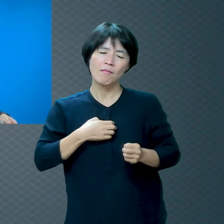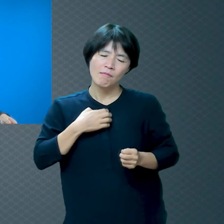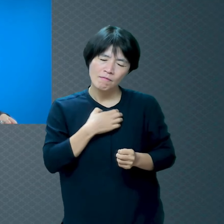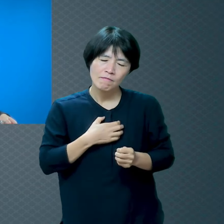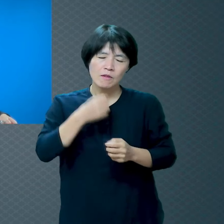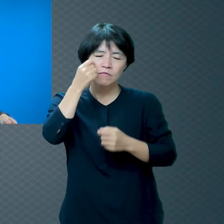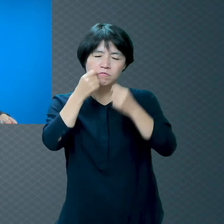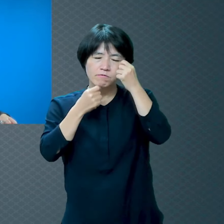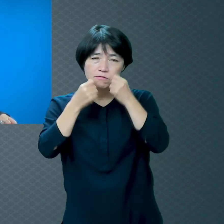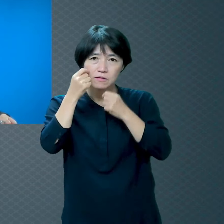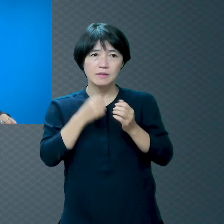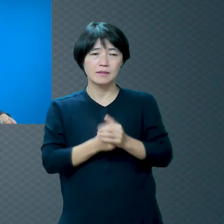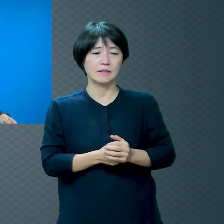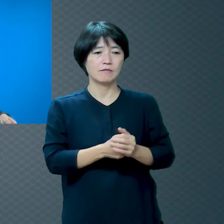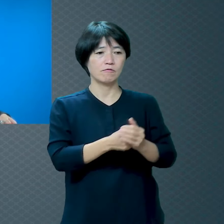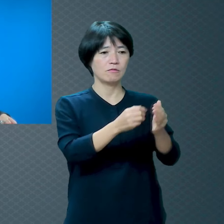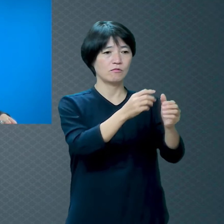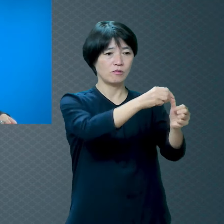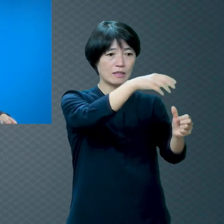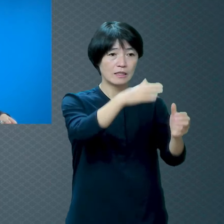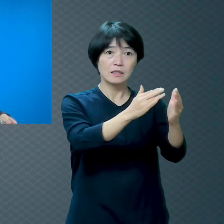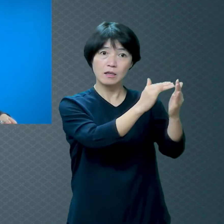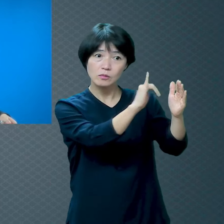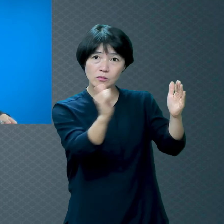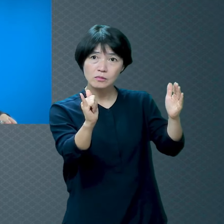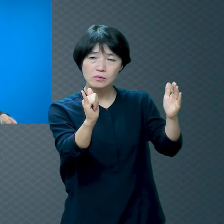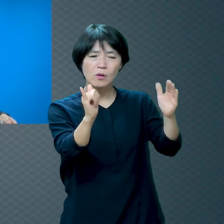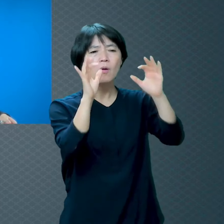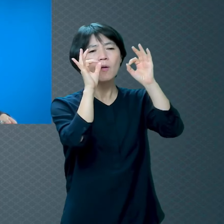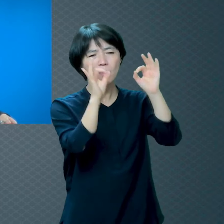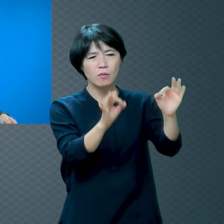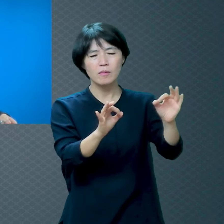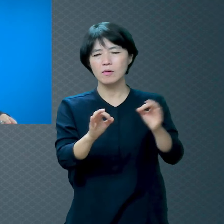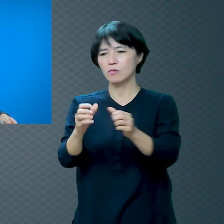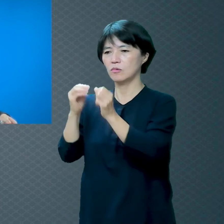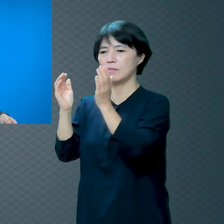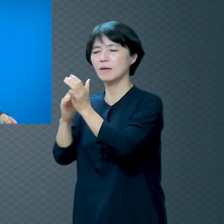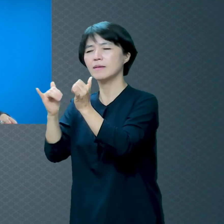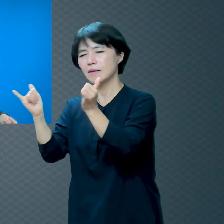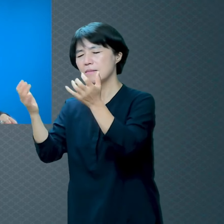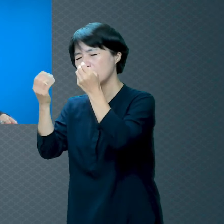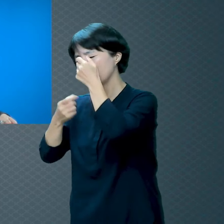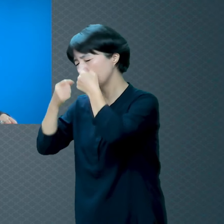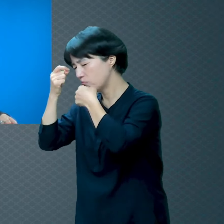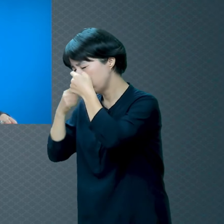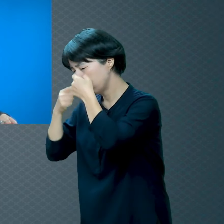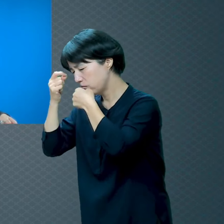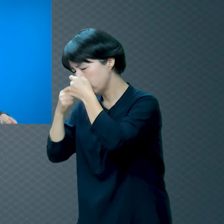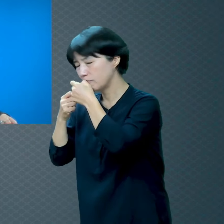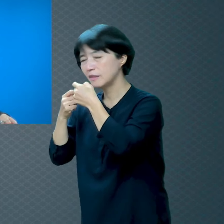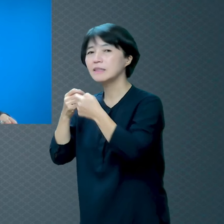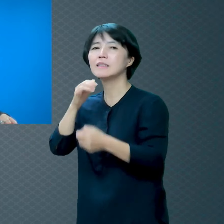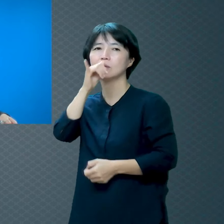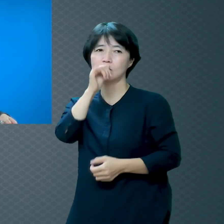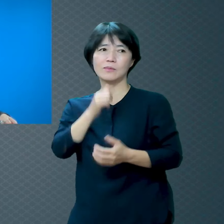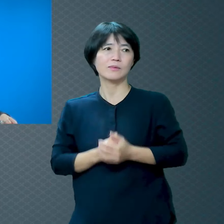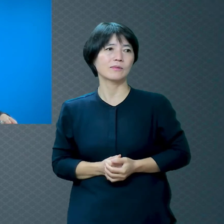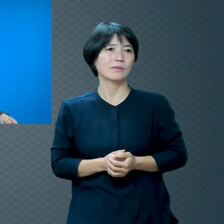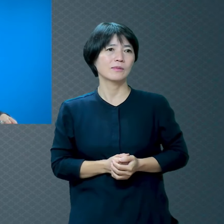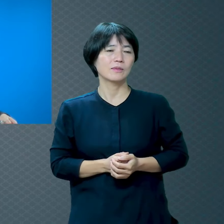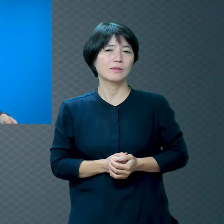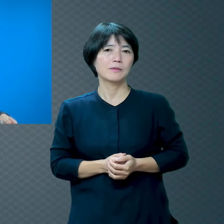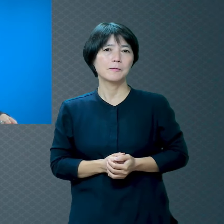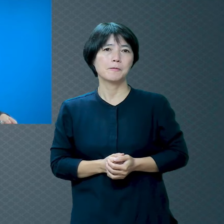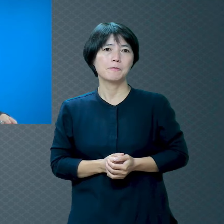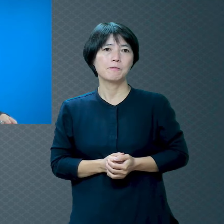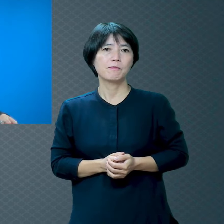가족들이 구원받지 않은 사람을 위해서 보이지 않게 많이 우는 거 아세요? 많이